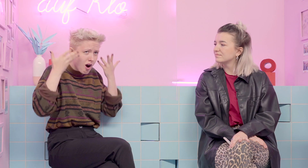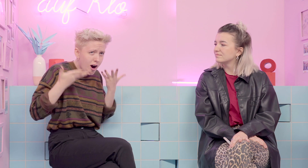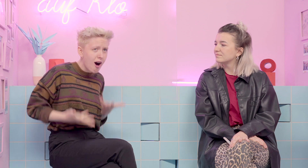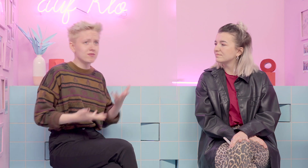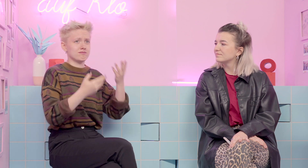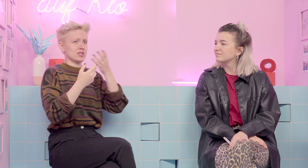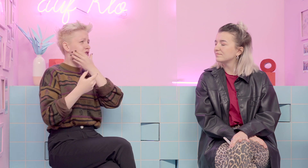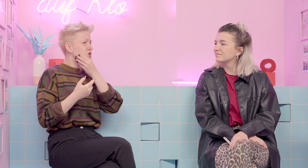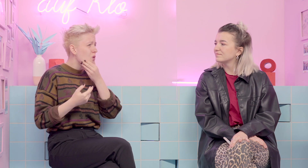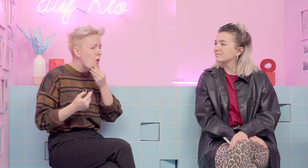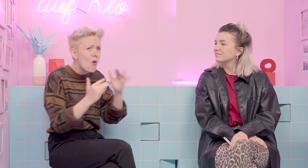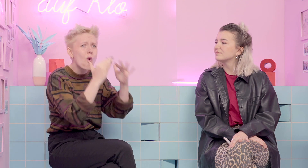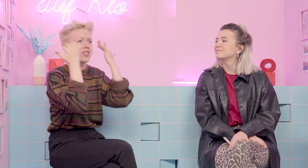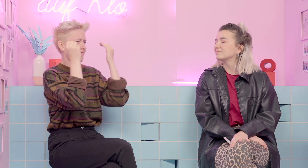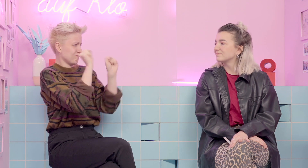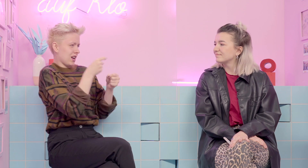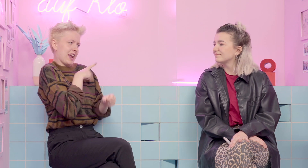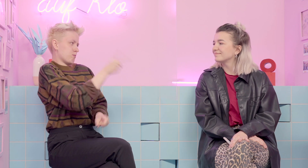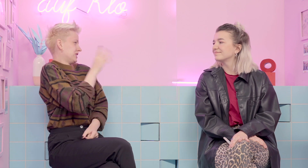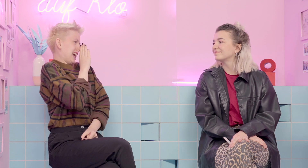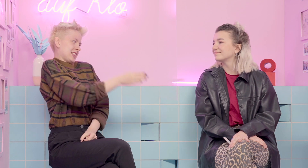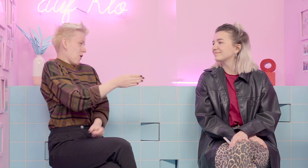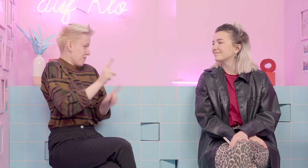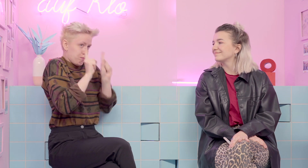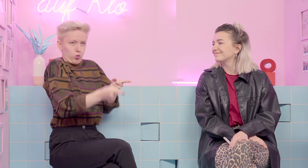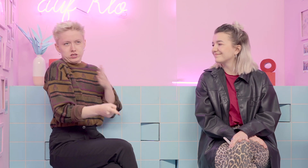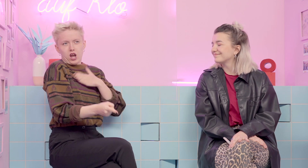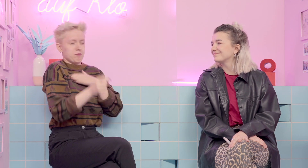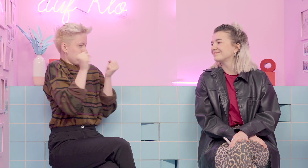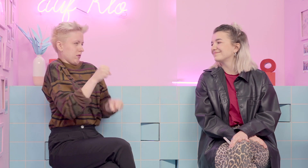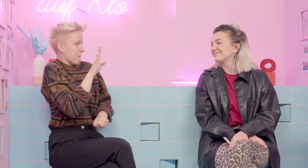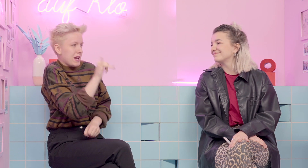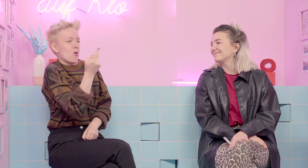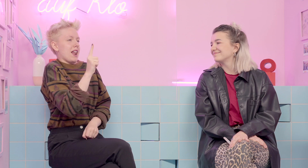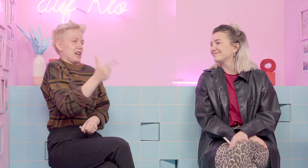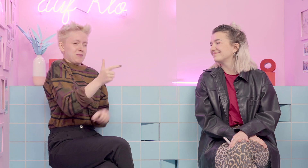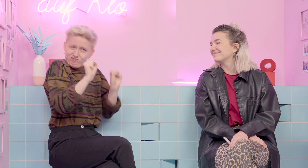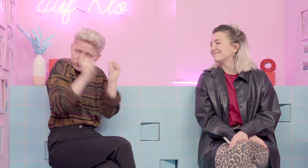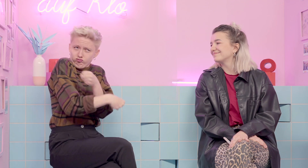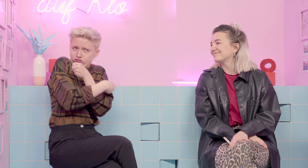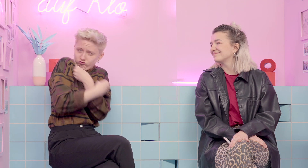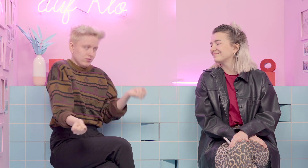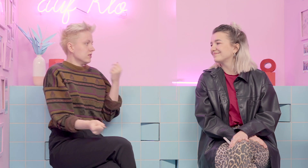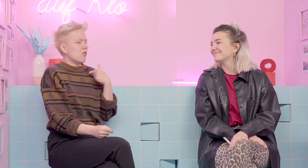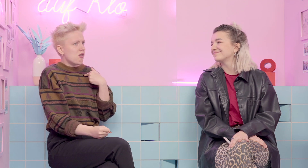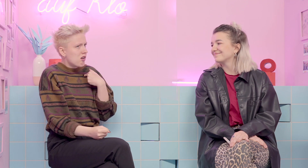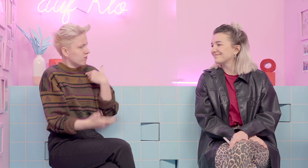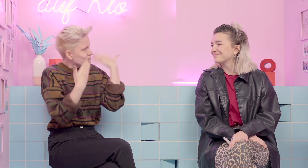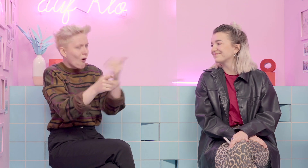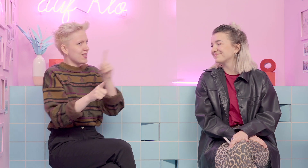bist doch auch so feminin, so schön, du bist doch nicht Bi, das kann doch gar nicht sein. Du bist doch nicht lesbisch, du bist doch nicht Bi, das geht doch gar nicht, man sieht es doch. Und